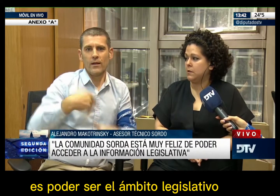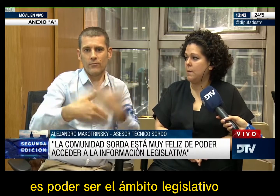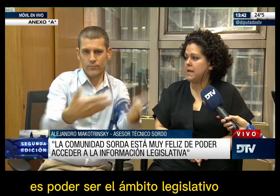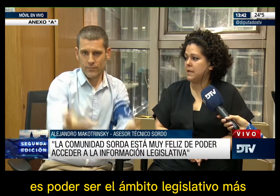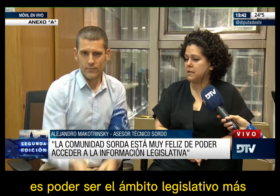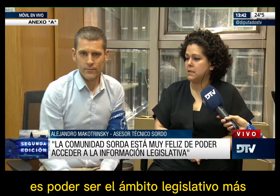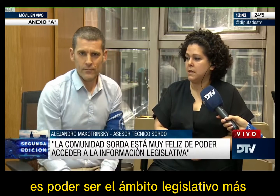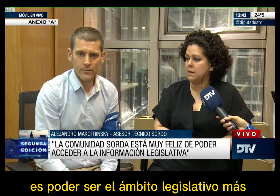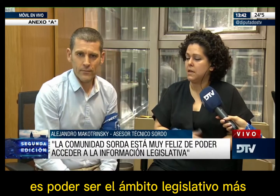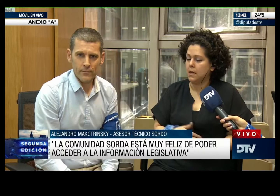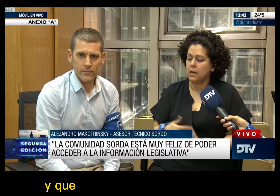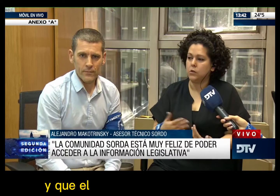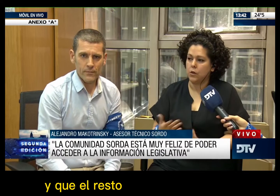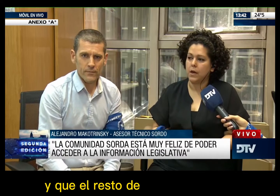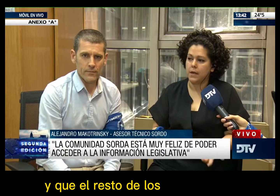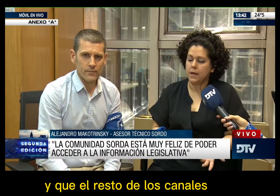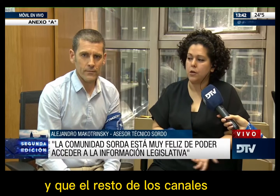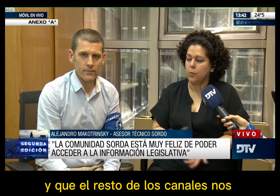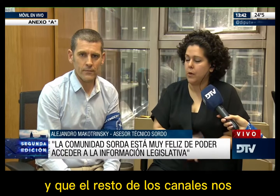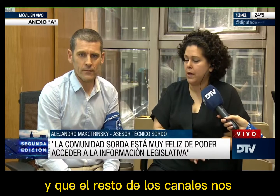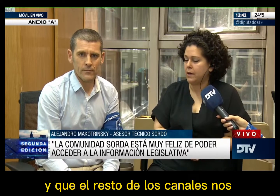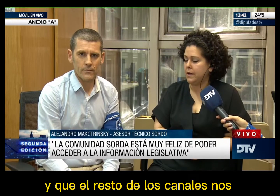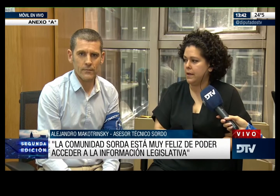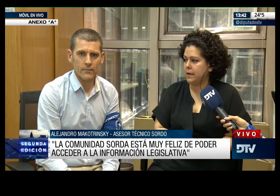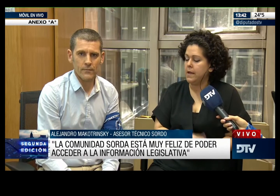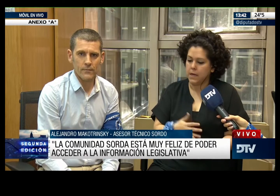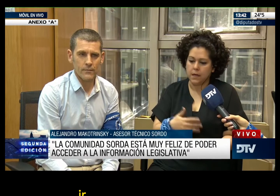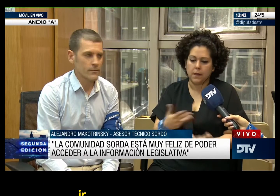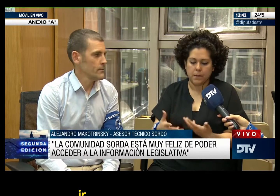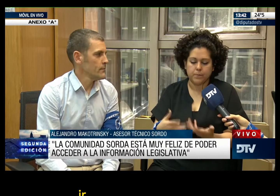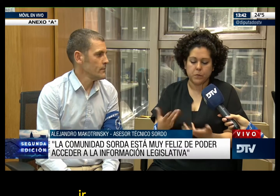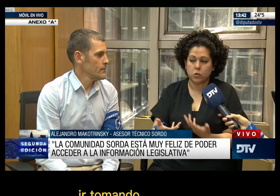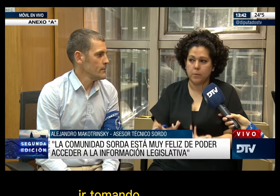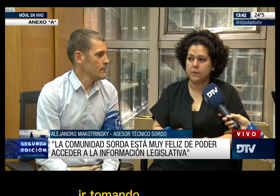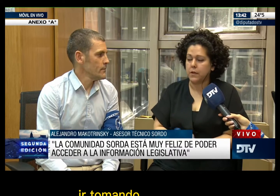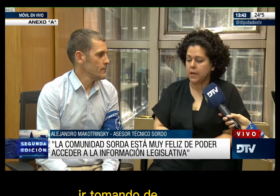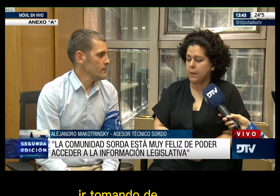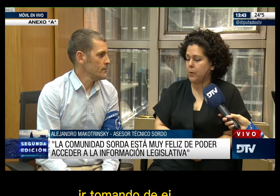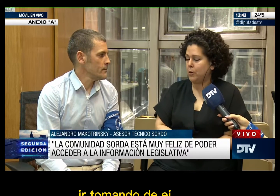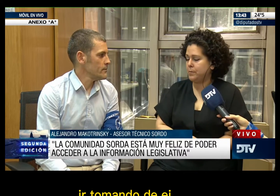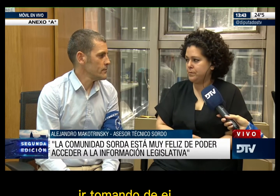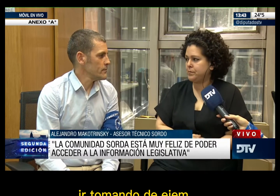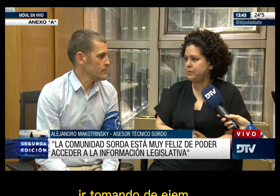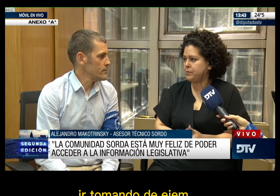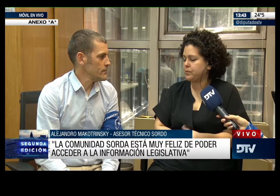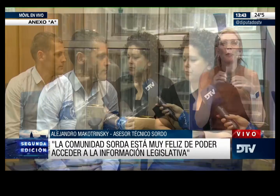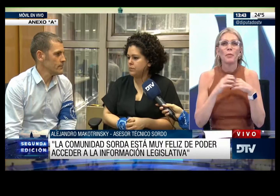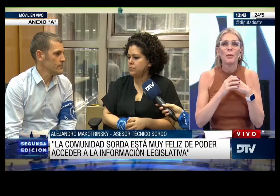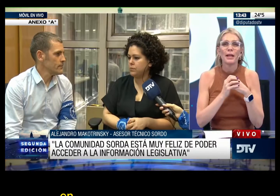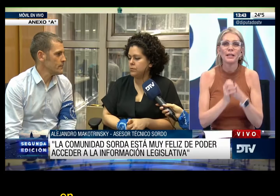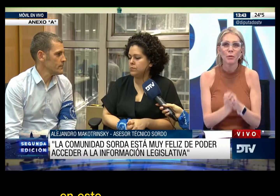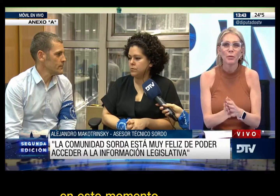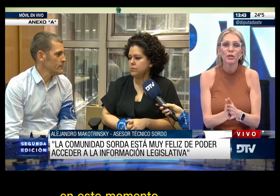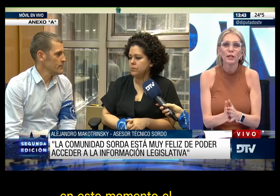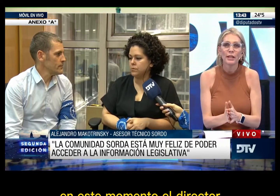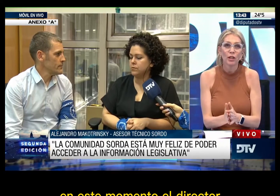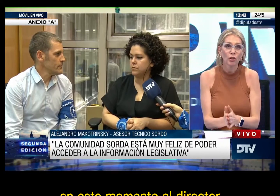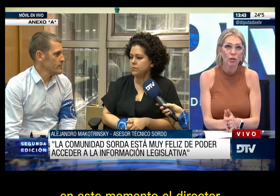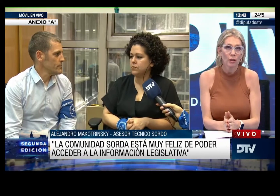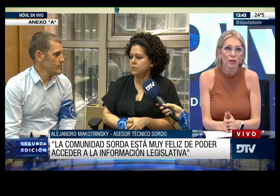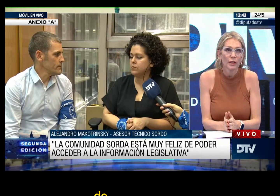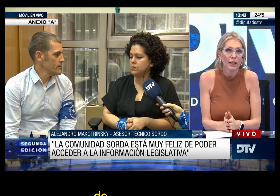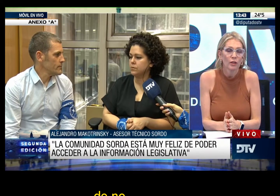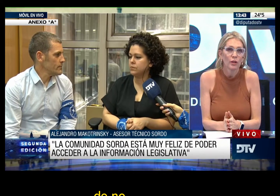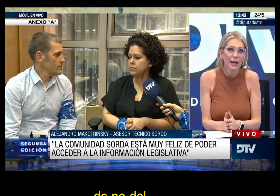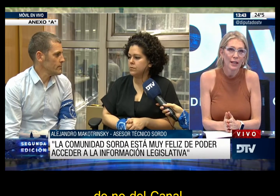ámbito legislativo más accesible y que el resto de los canales nos puedan ir tomando de ejemplo. En este momento el